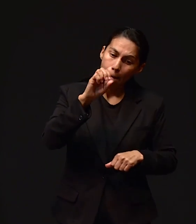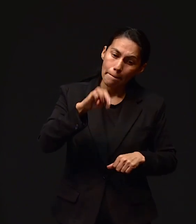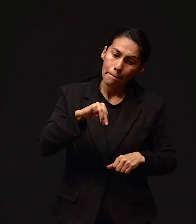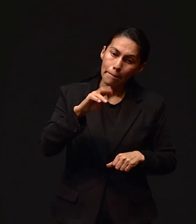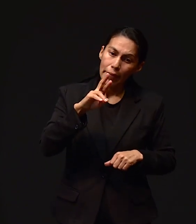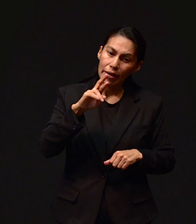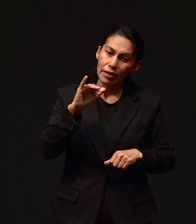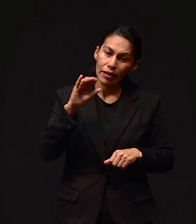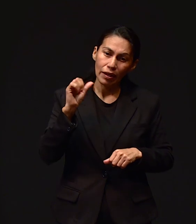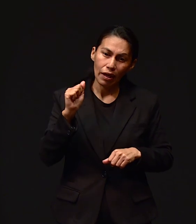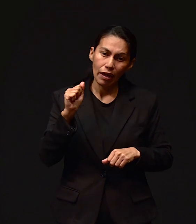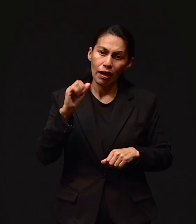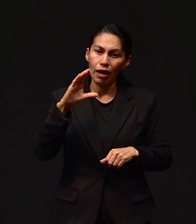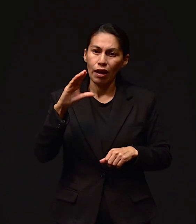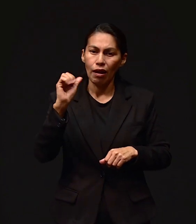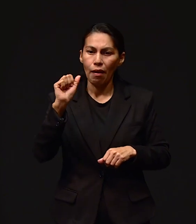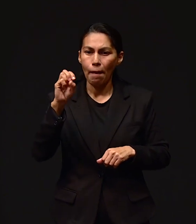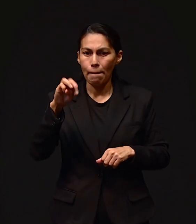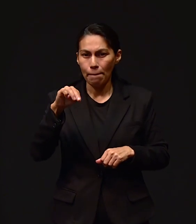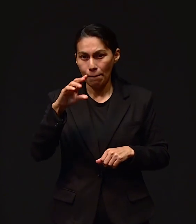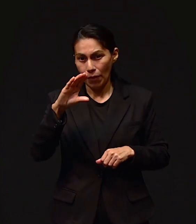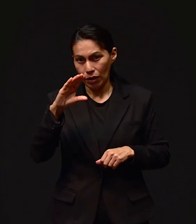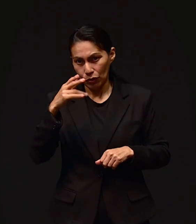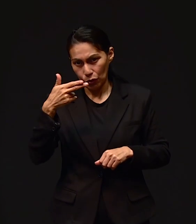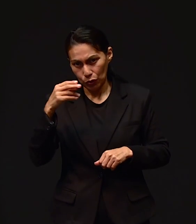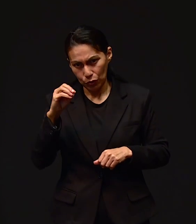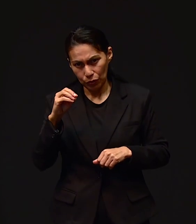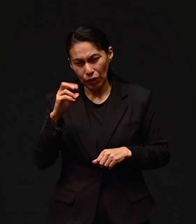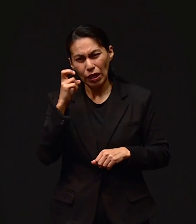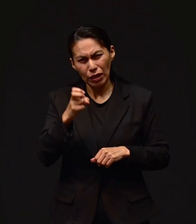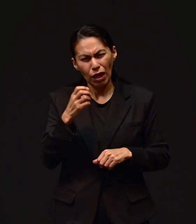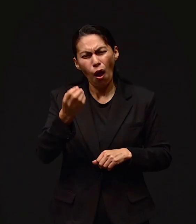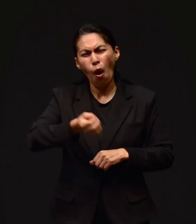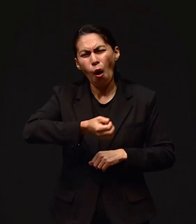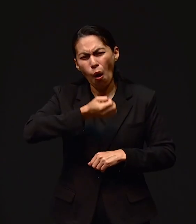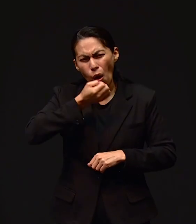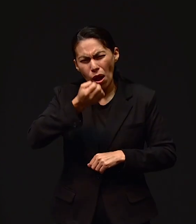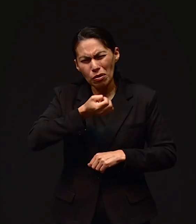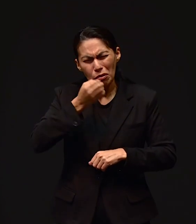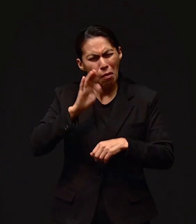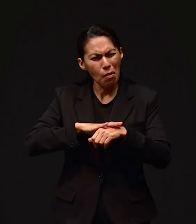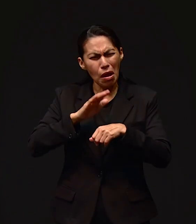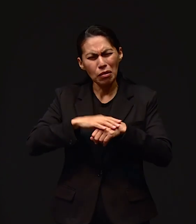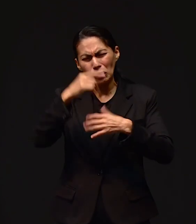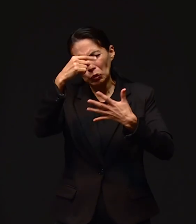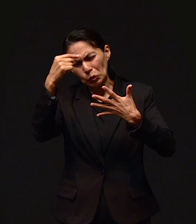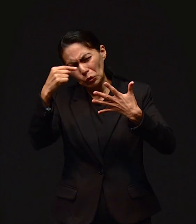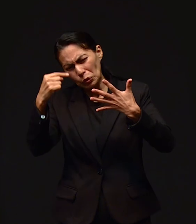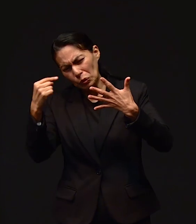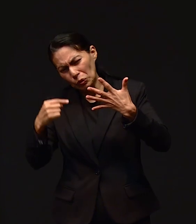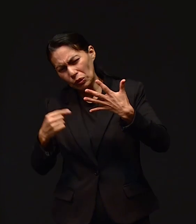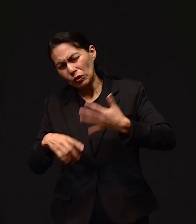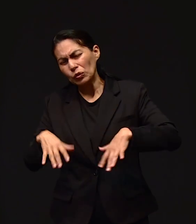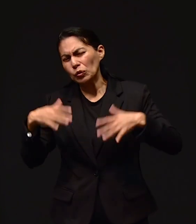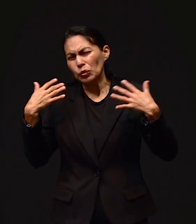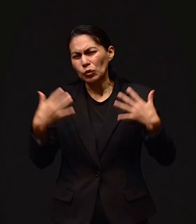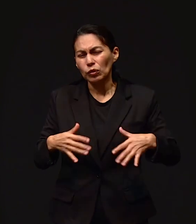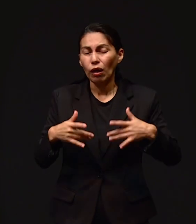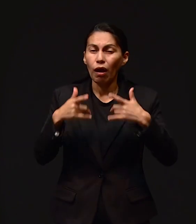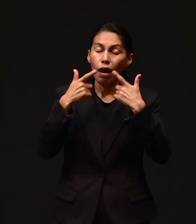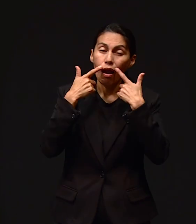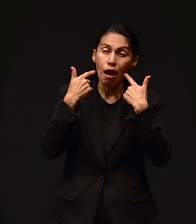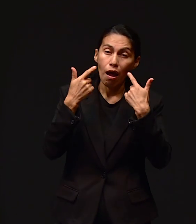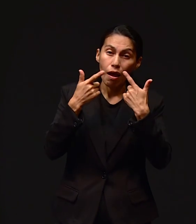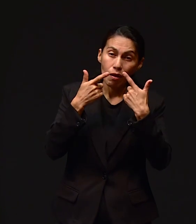Amén Gloria a Dios América Estas son las oraciones Deben tener Muchísimas más Dios